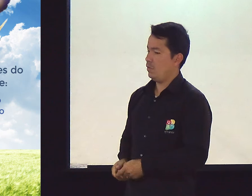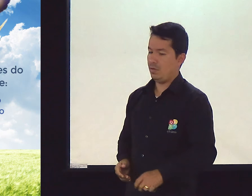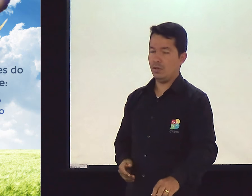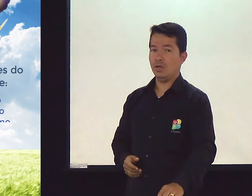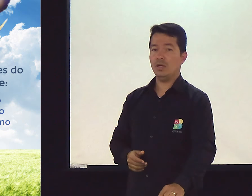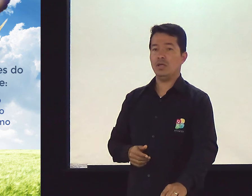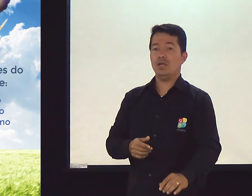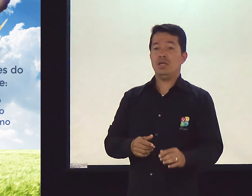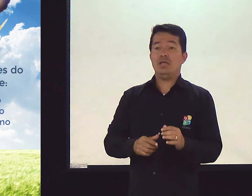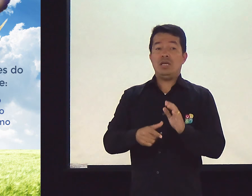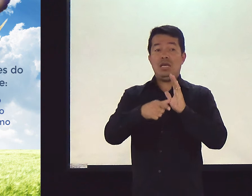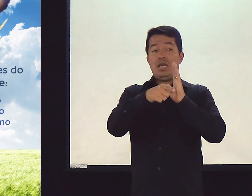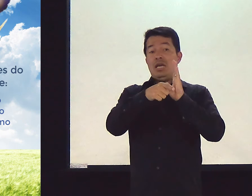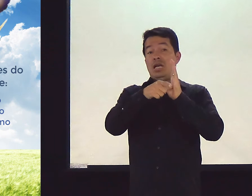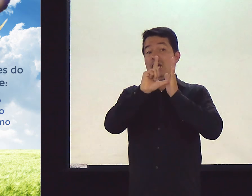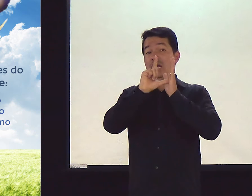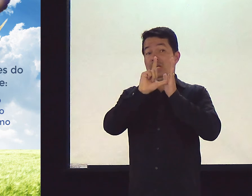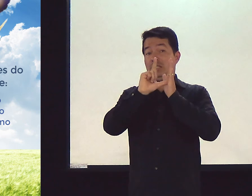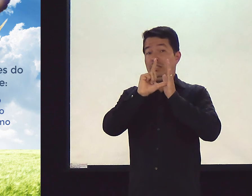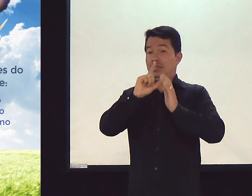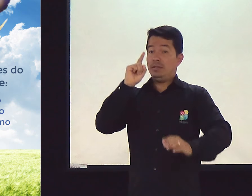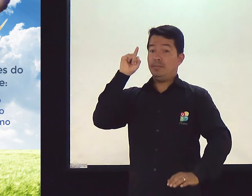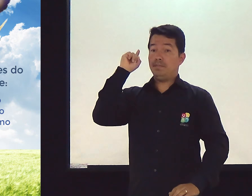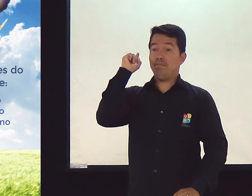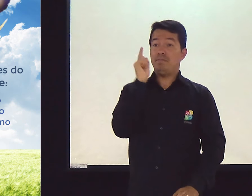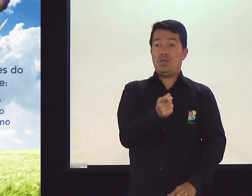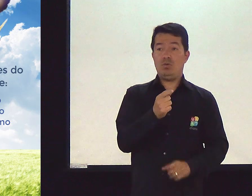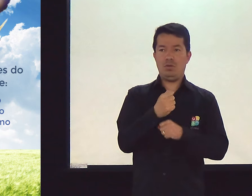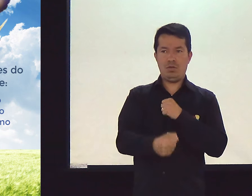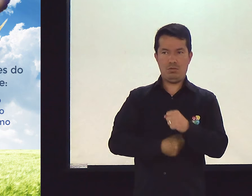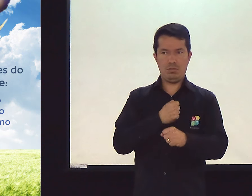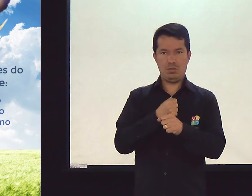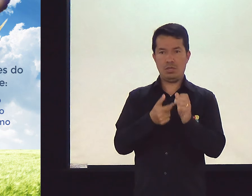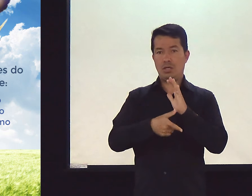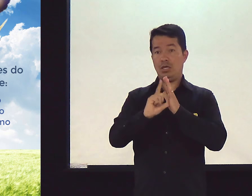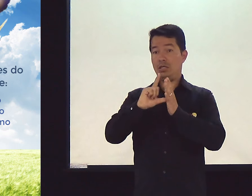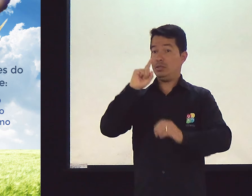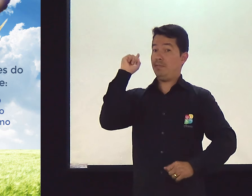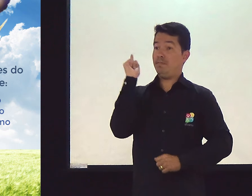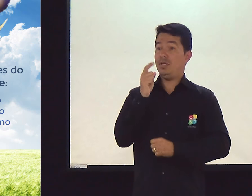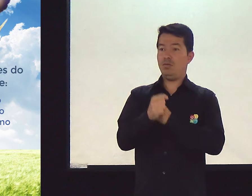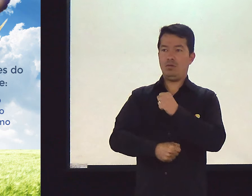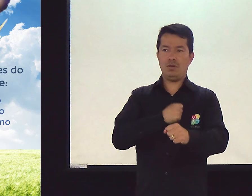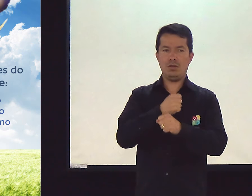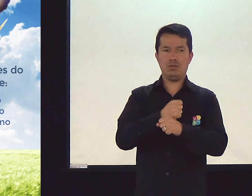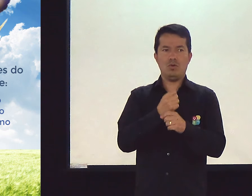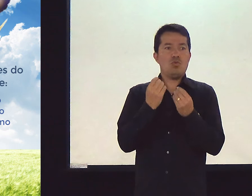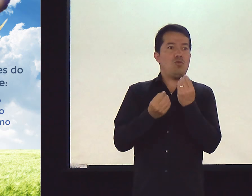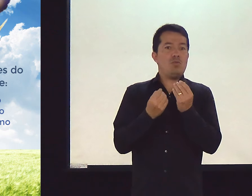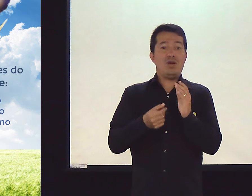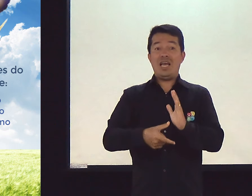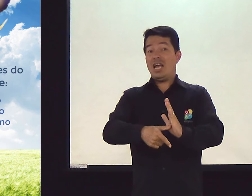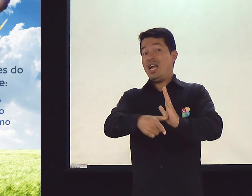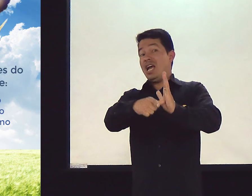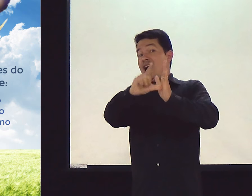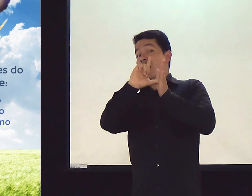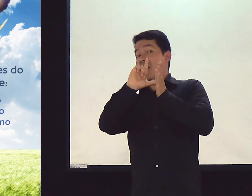Tem também o pré-milenismo. Aquilo que vem antes dos mil anos. Certo? Coisas que